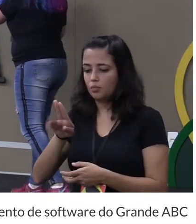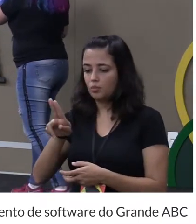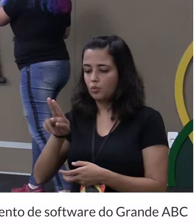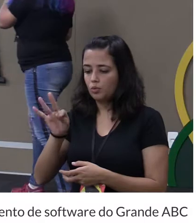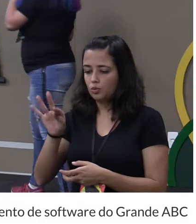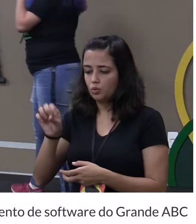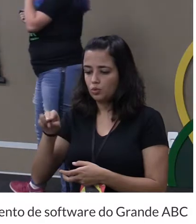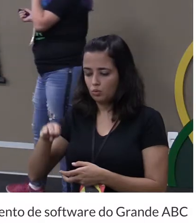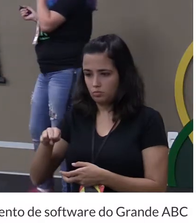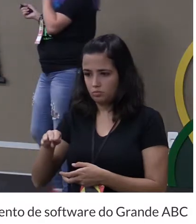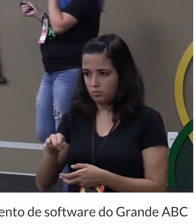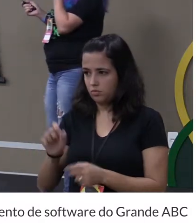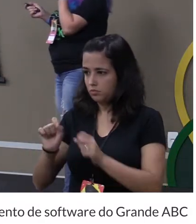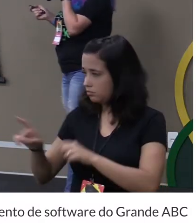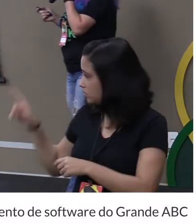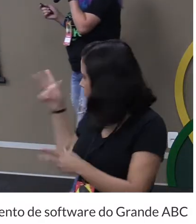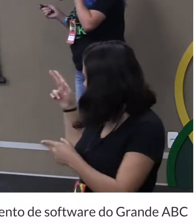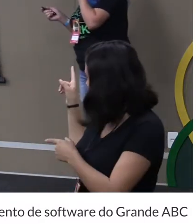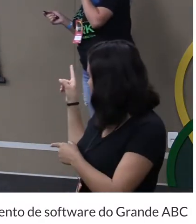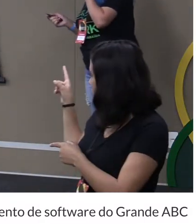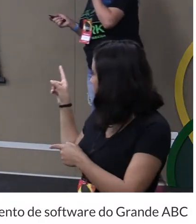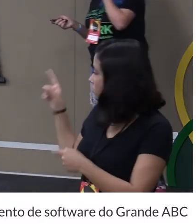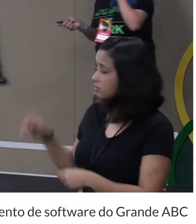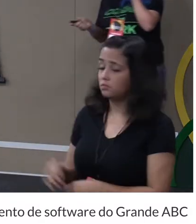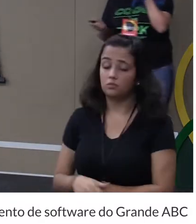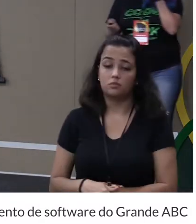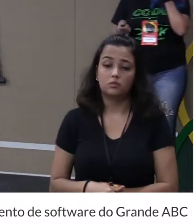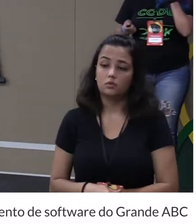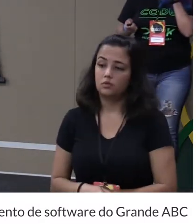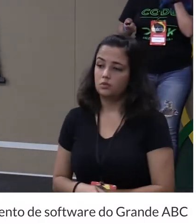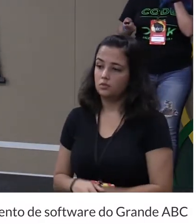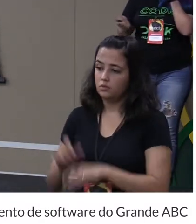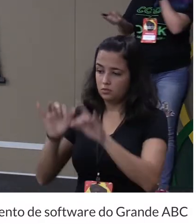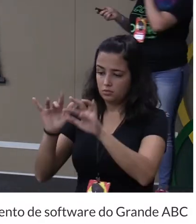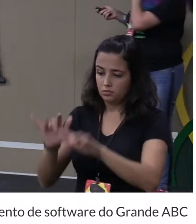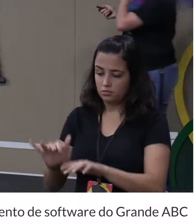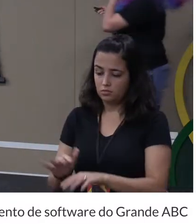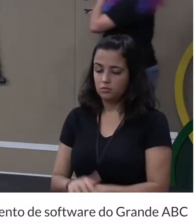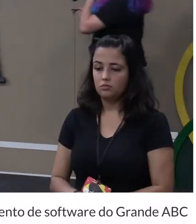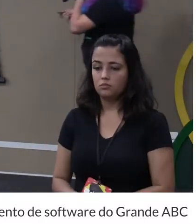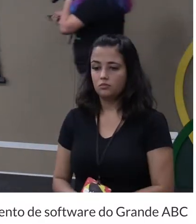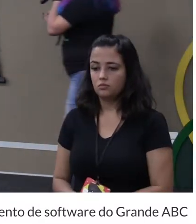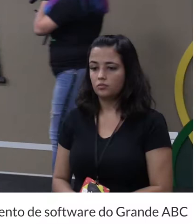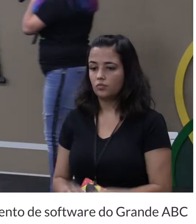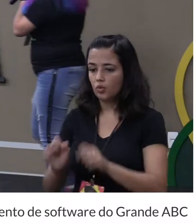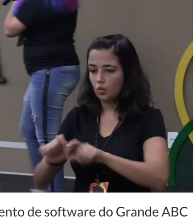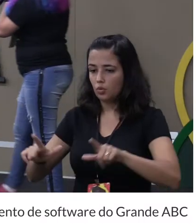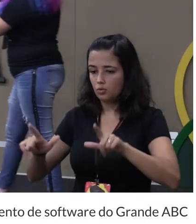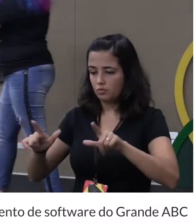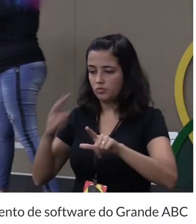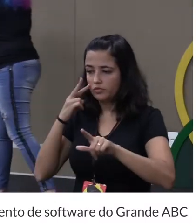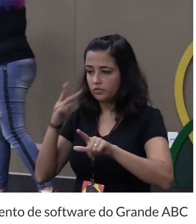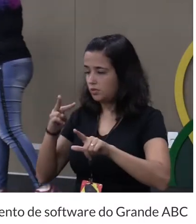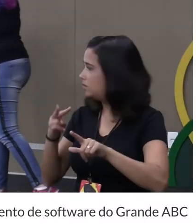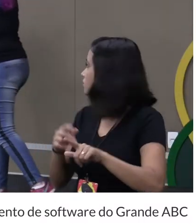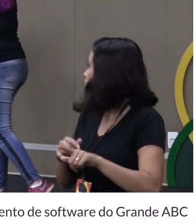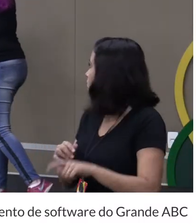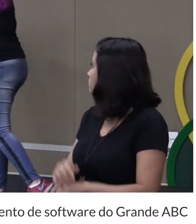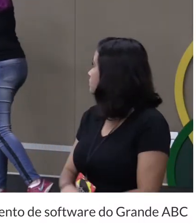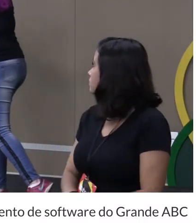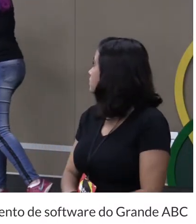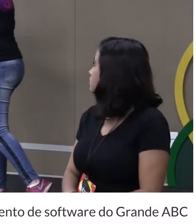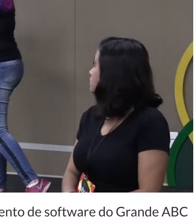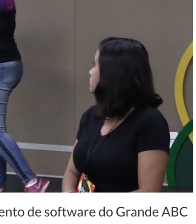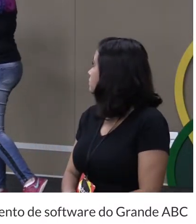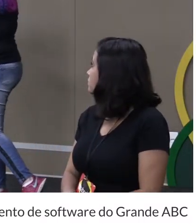Button e outras várias outras beleza inclusive dei o zoom aqui esqueci que eu tinha dado o